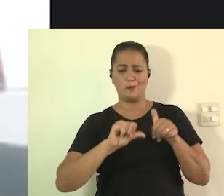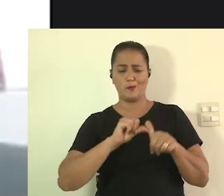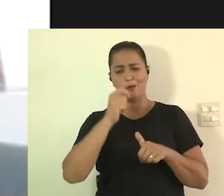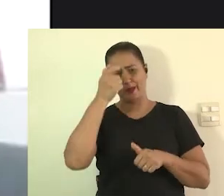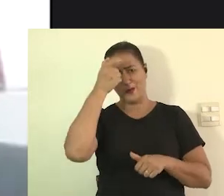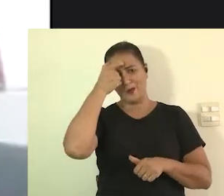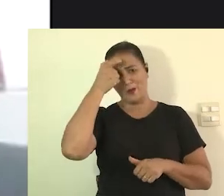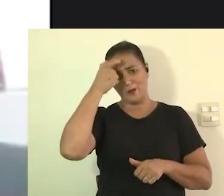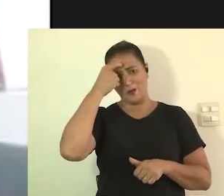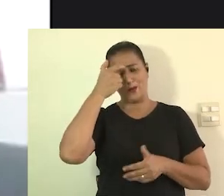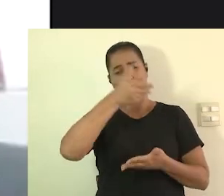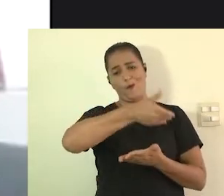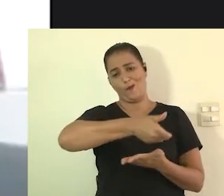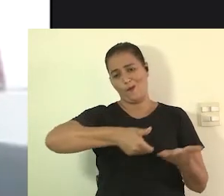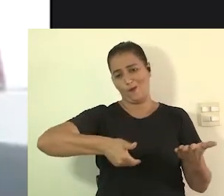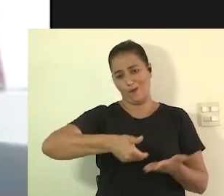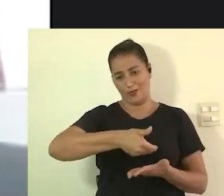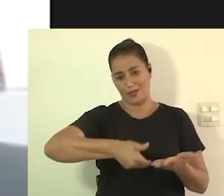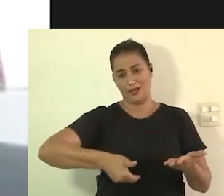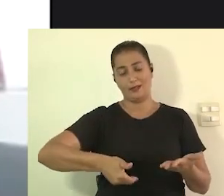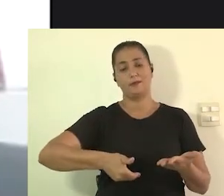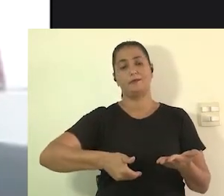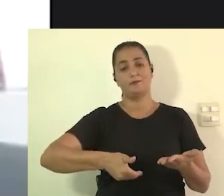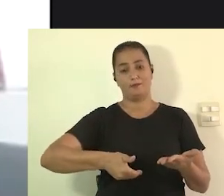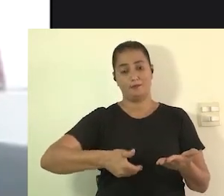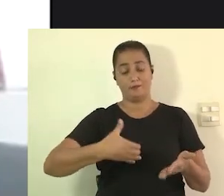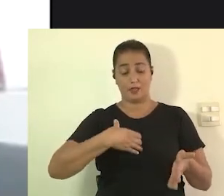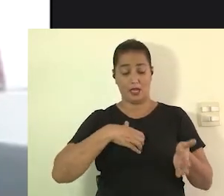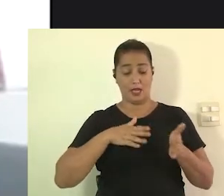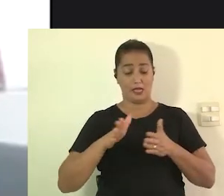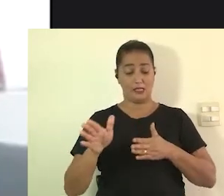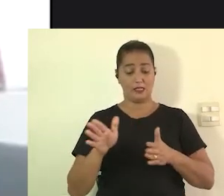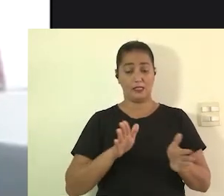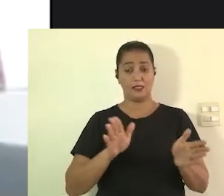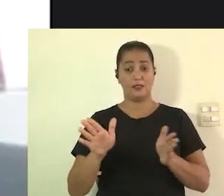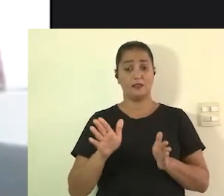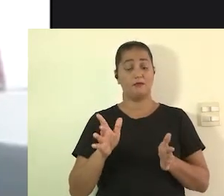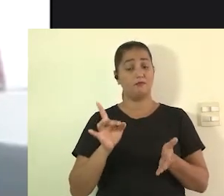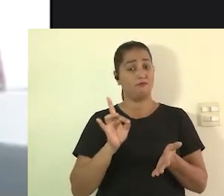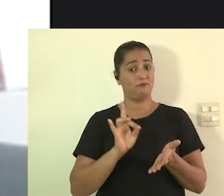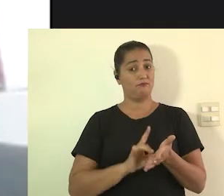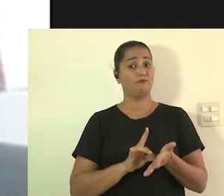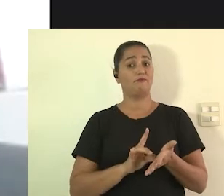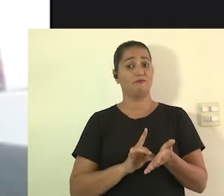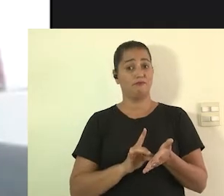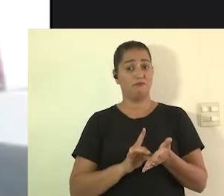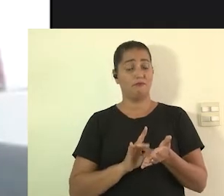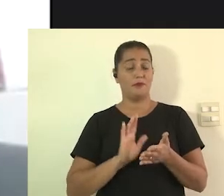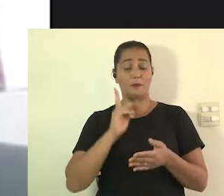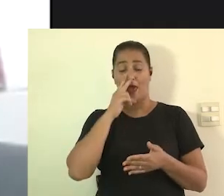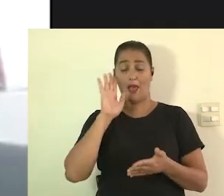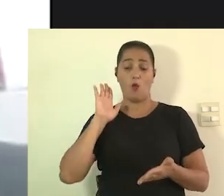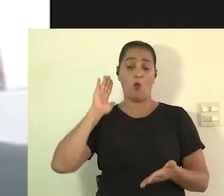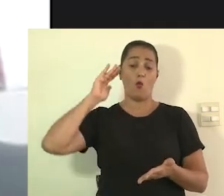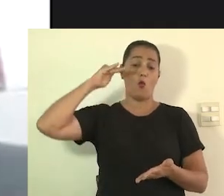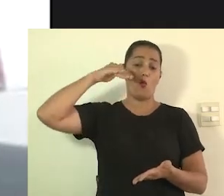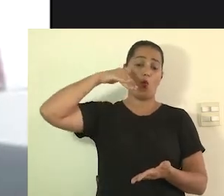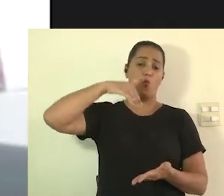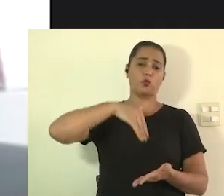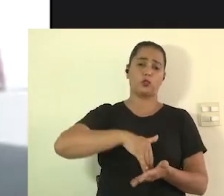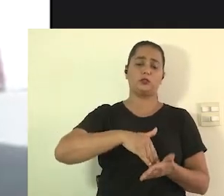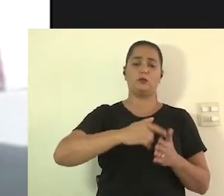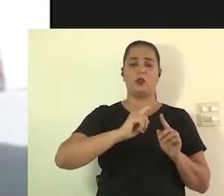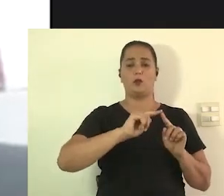consciência dos contratantes porque a acessibilidade em via de regra ela vem no último item do